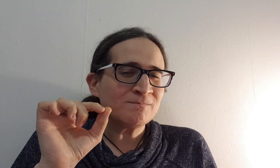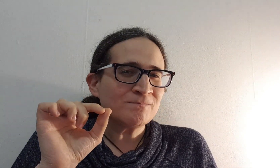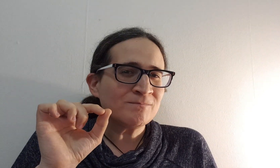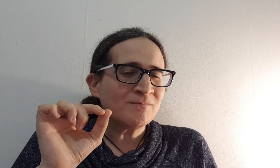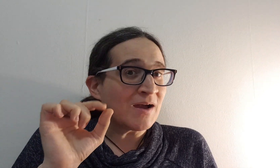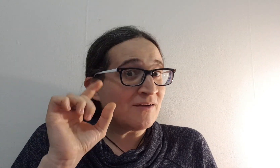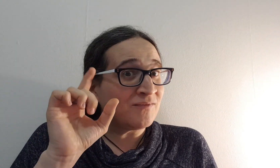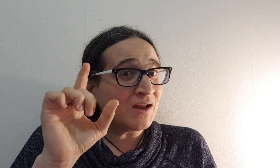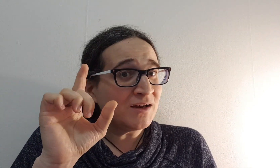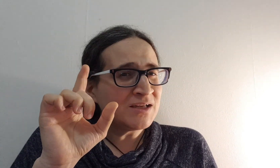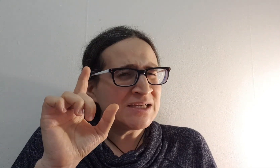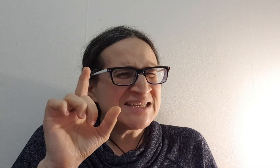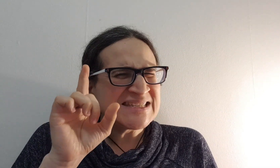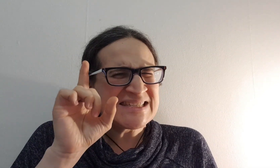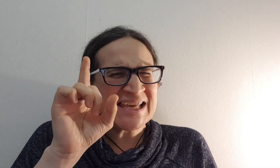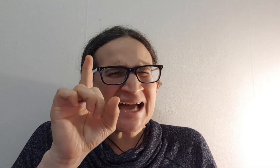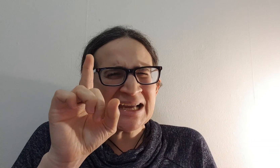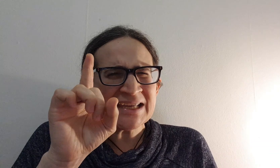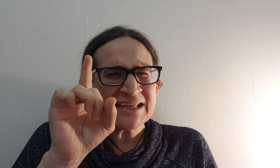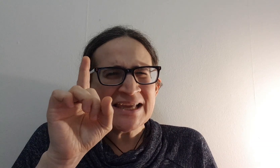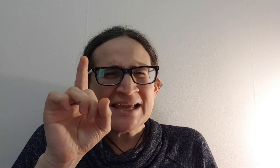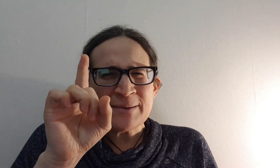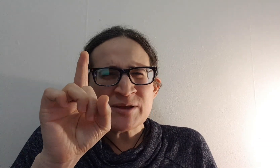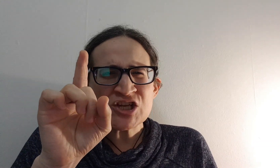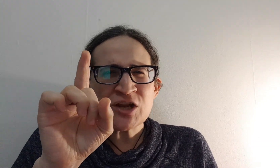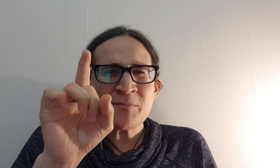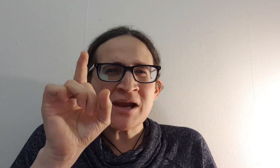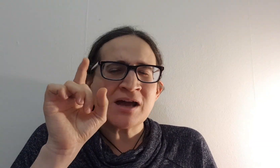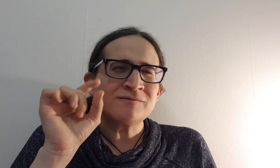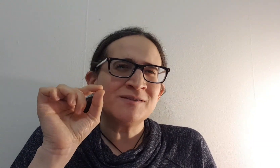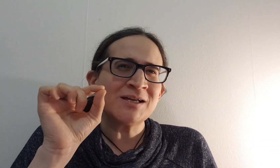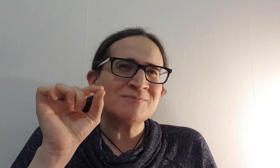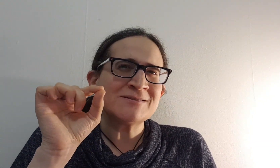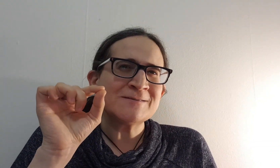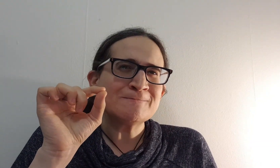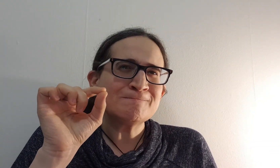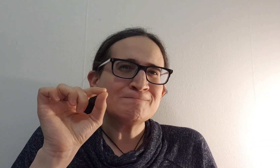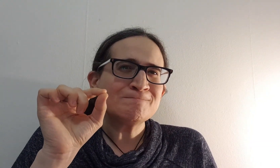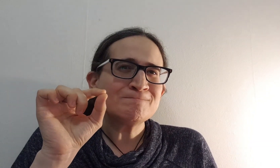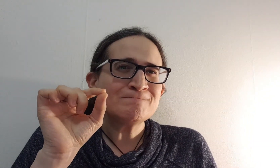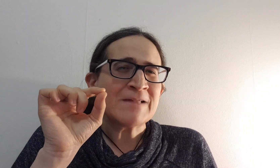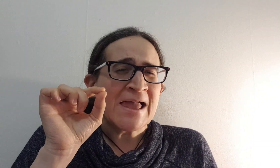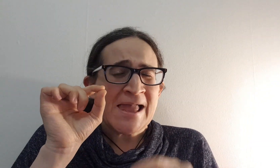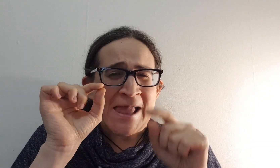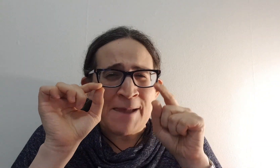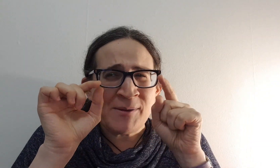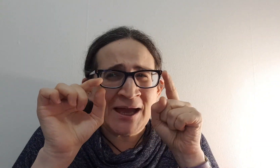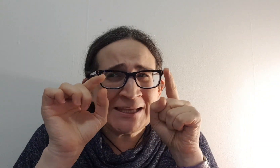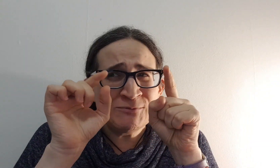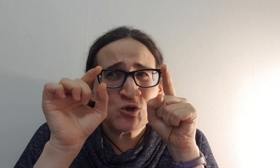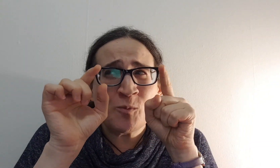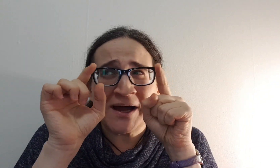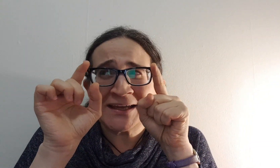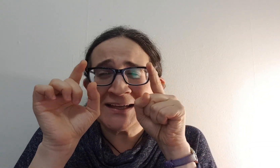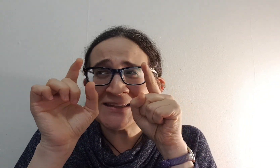אבל זה רק אם יש למה להרוויח מזה הם רק ימצאו באחרת